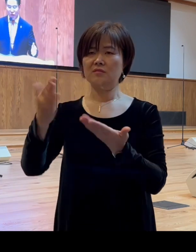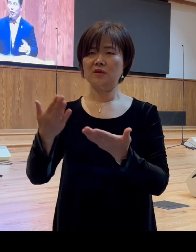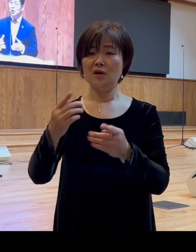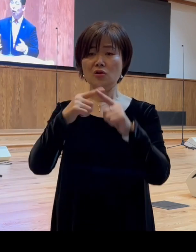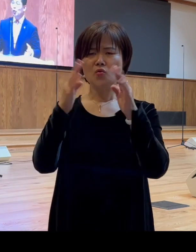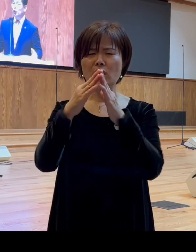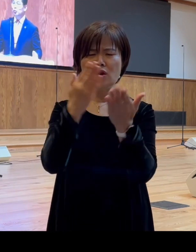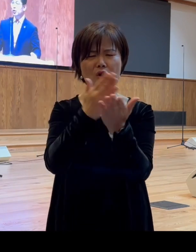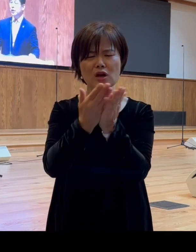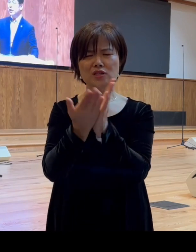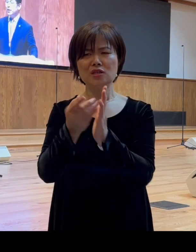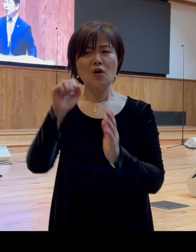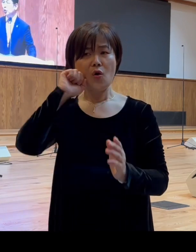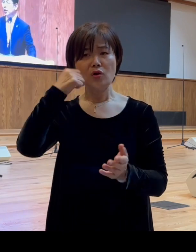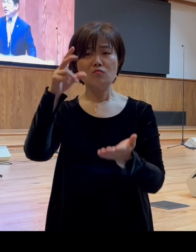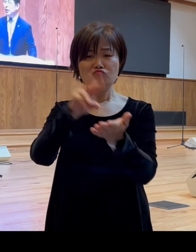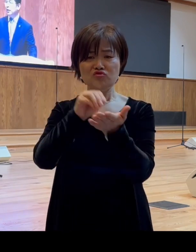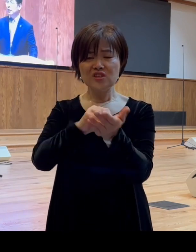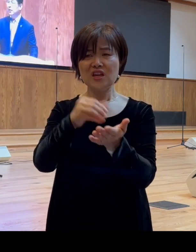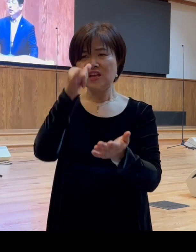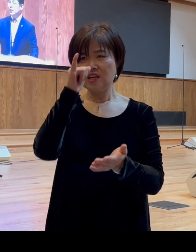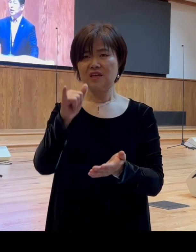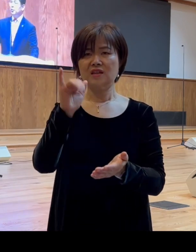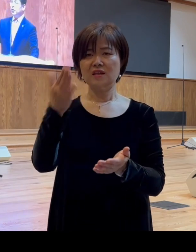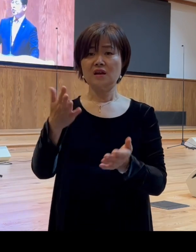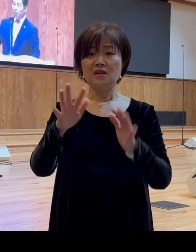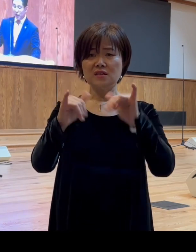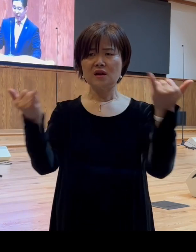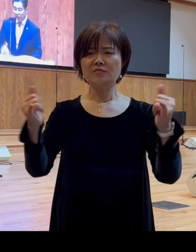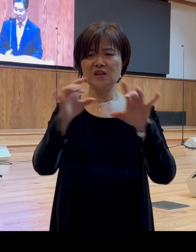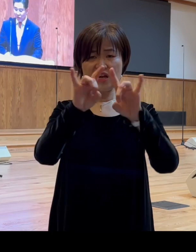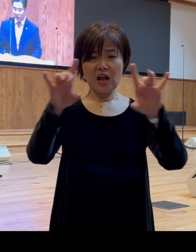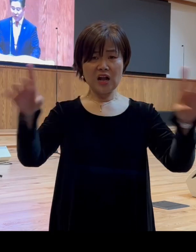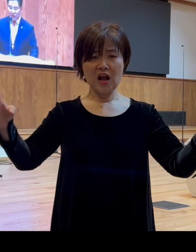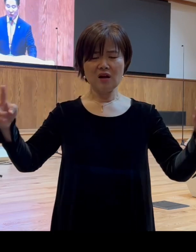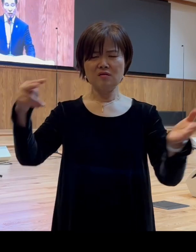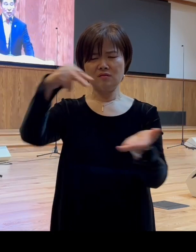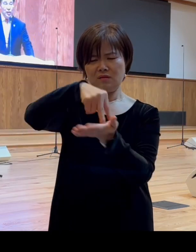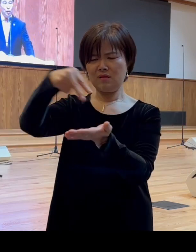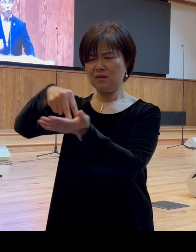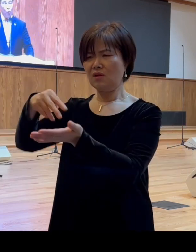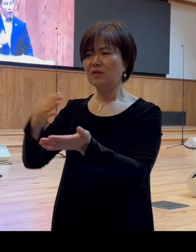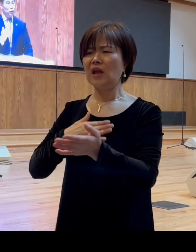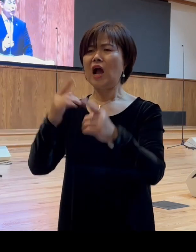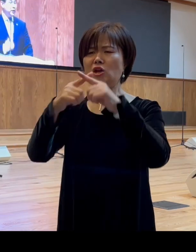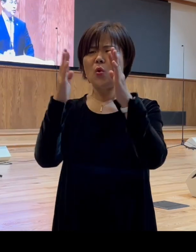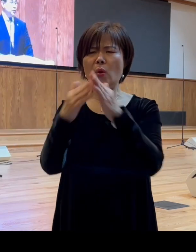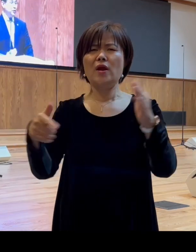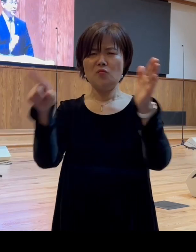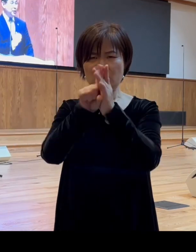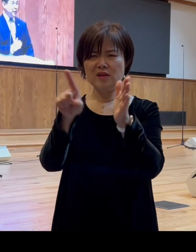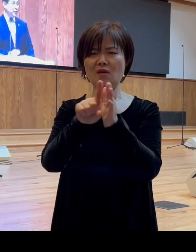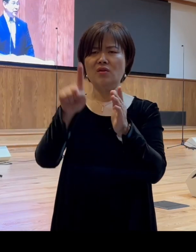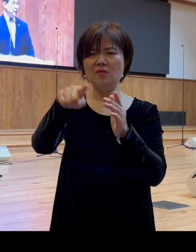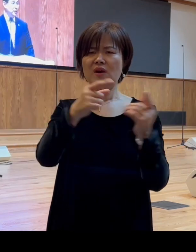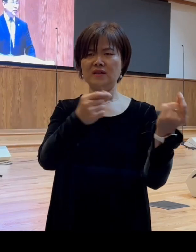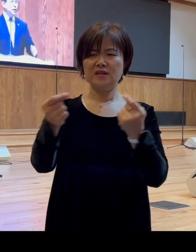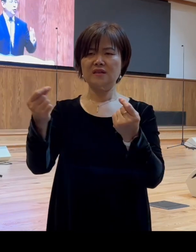어려운 문제가 생기고 나니까 사람들이 저마다 일어나서 내가 교회를 위해서 이런 일을 해야 된다 내가 교회를